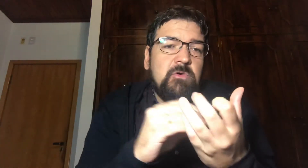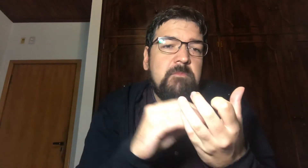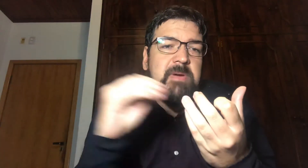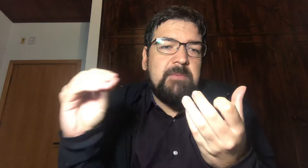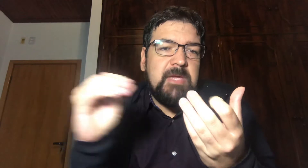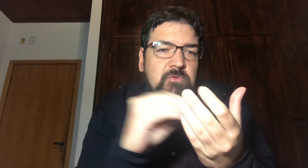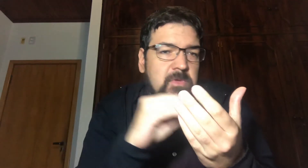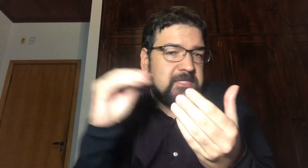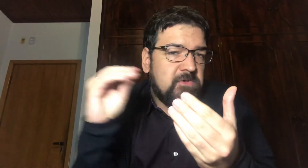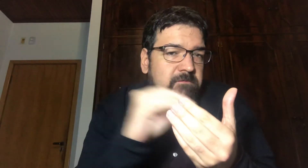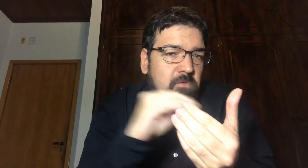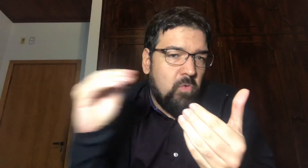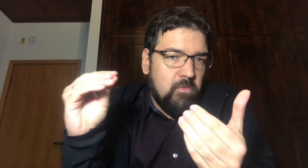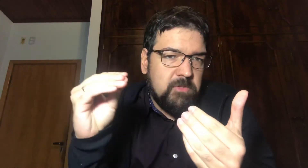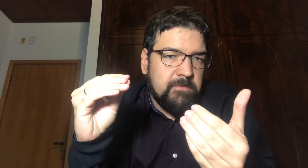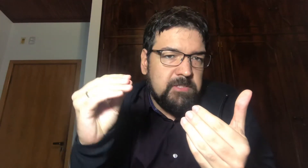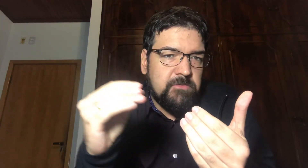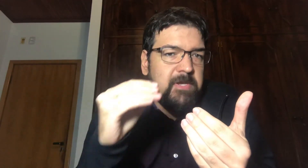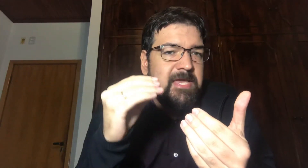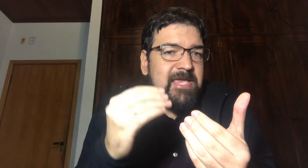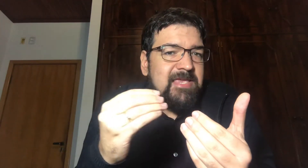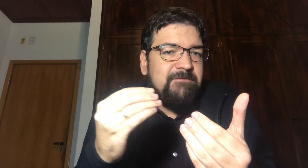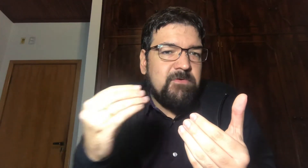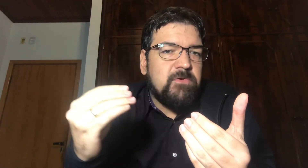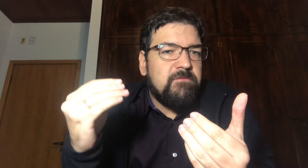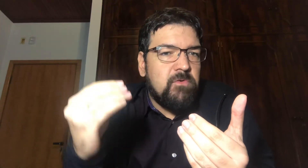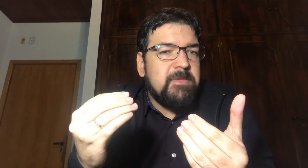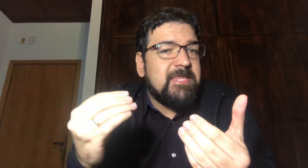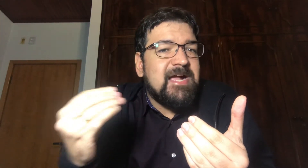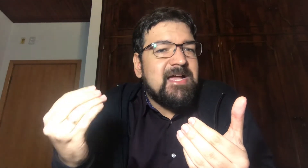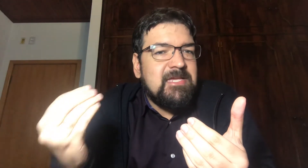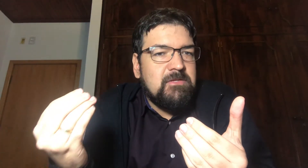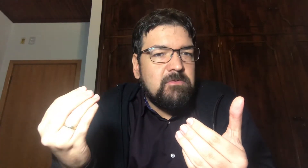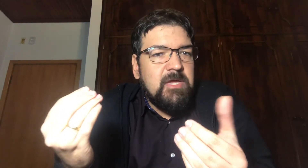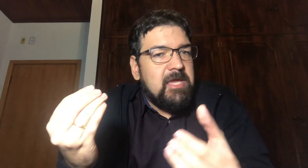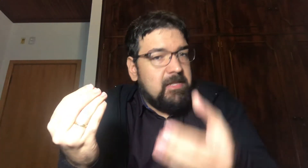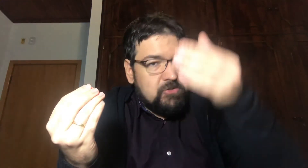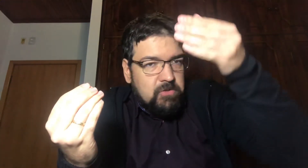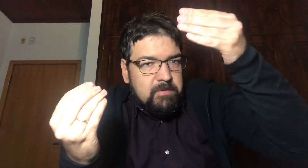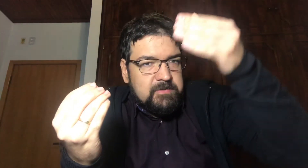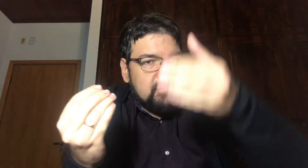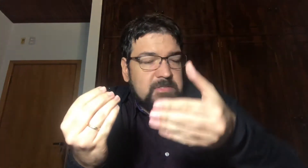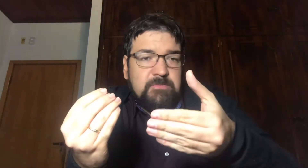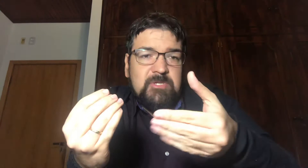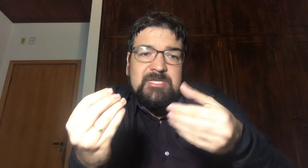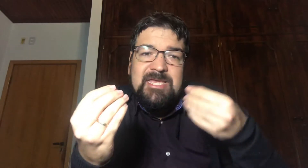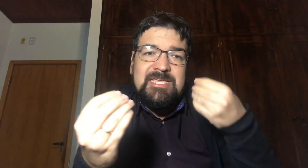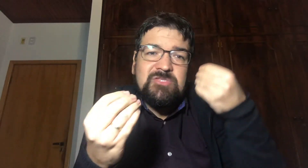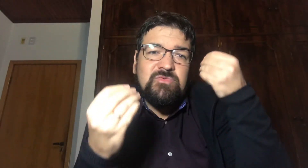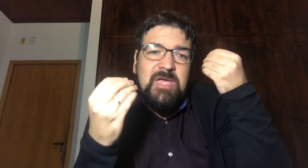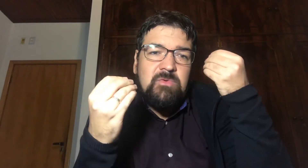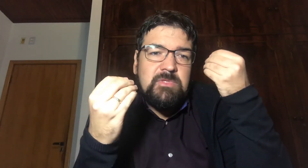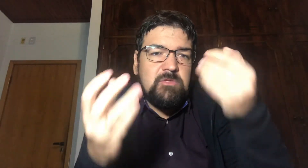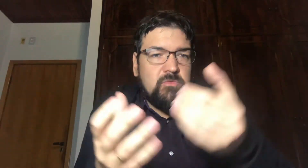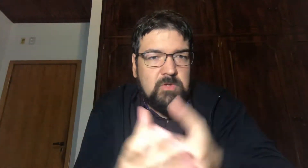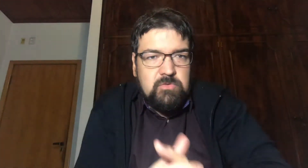acompanhamento Com relação ao volume do Bitcoin E viu que o volume está caindo Ele sobe às vezes Mas depois cai Isso é um tanto quanto